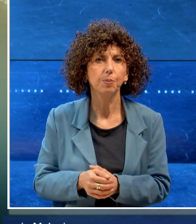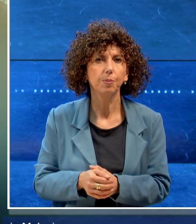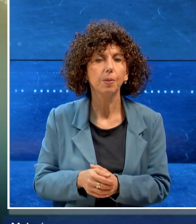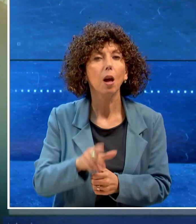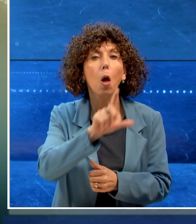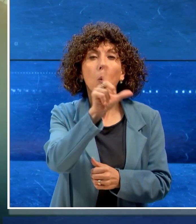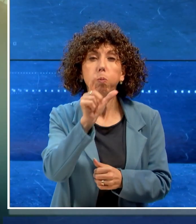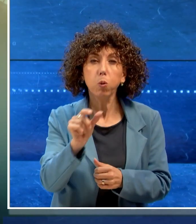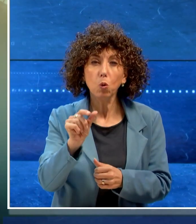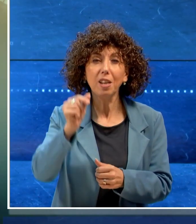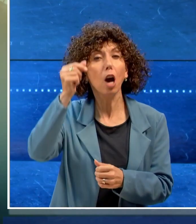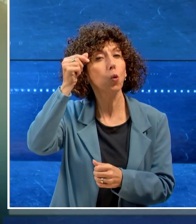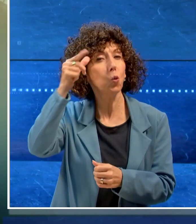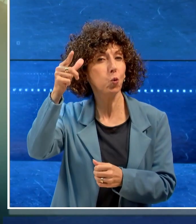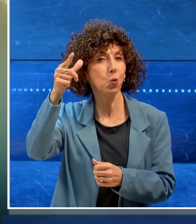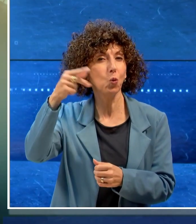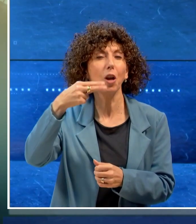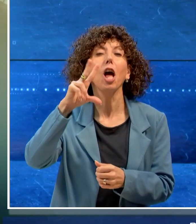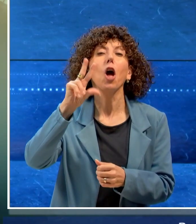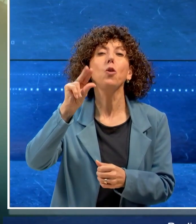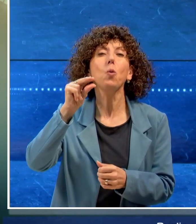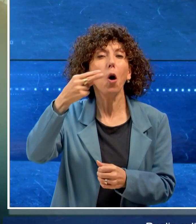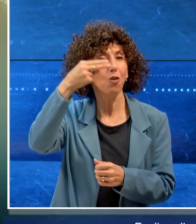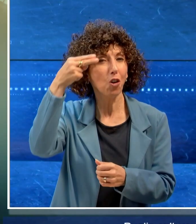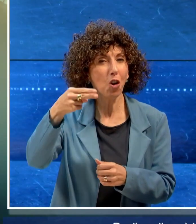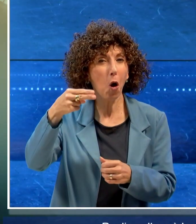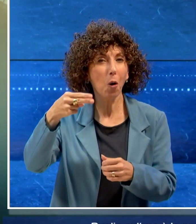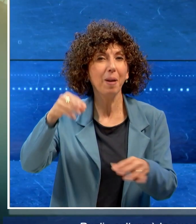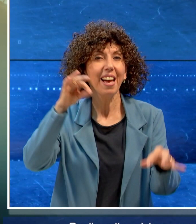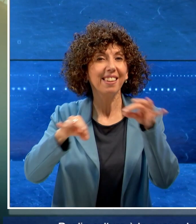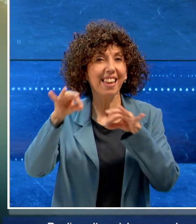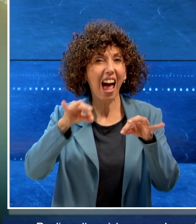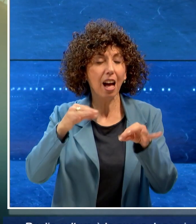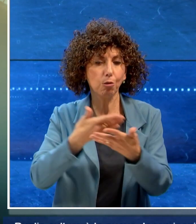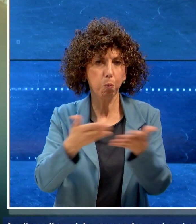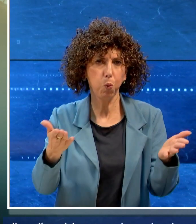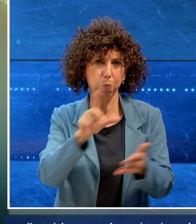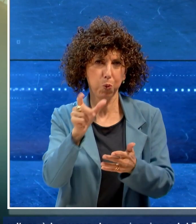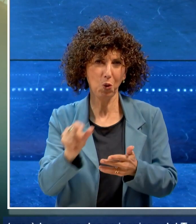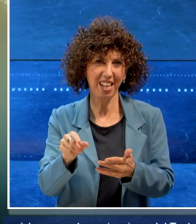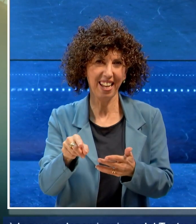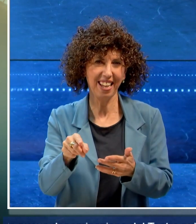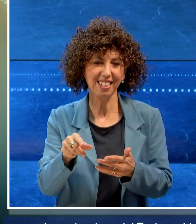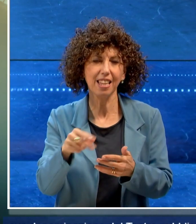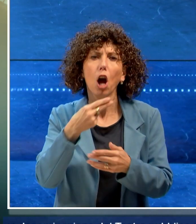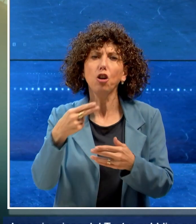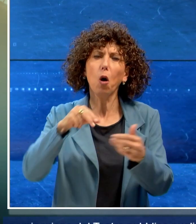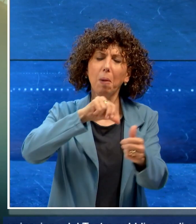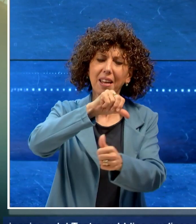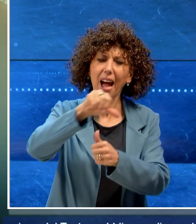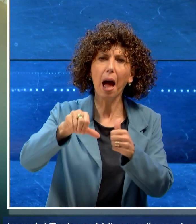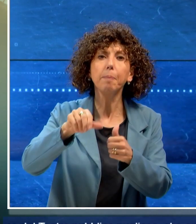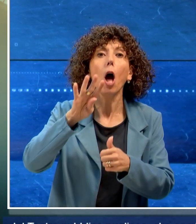Puglia Culture è la nuova denominazione del teatro pubblico pugliese che cambia nome dopo